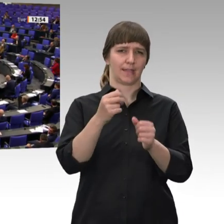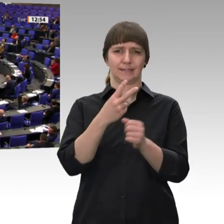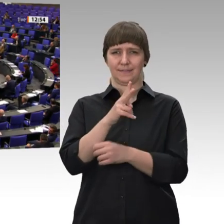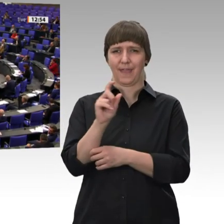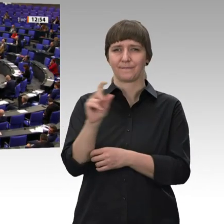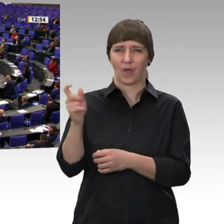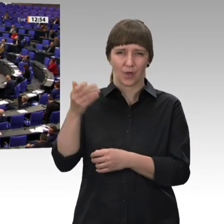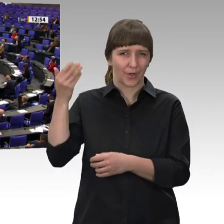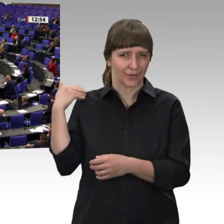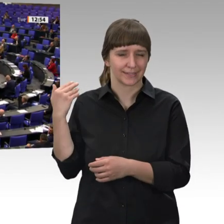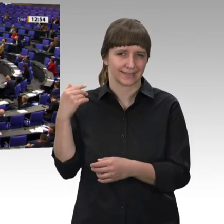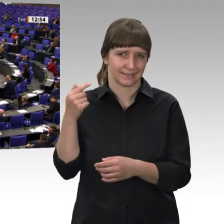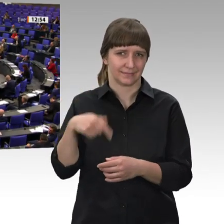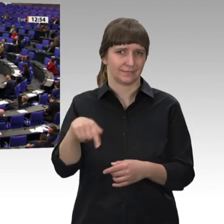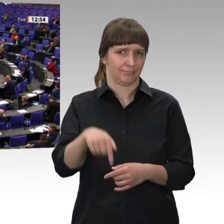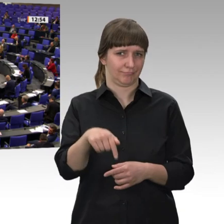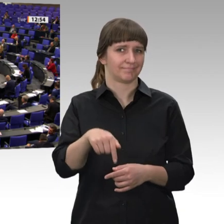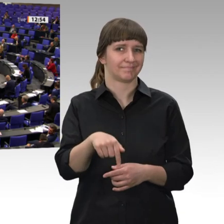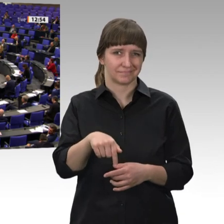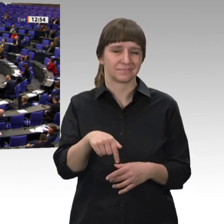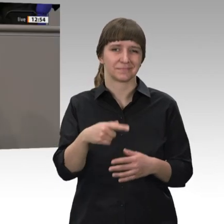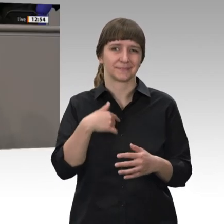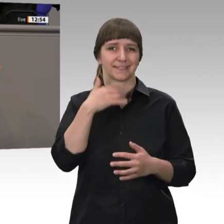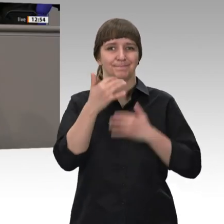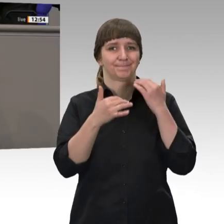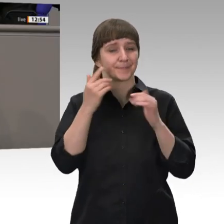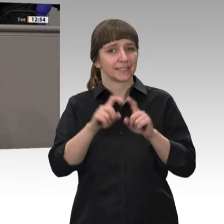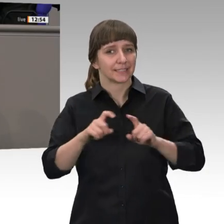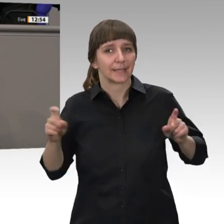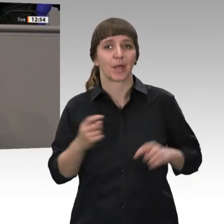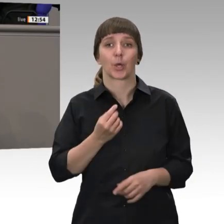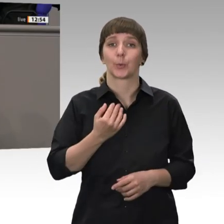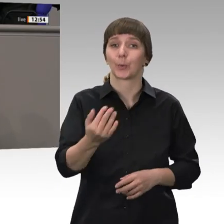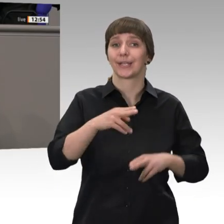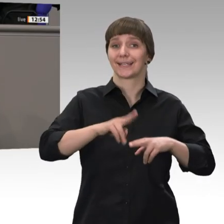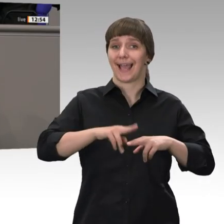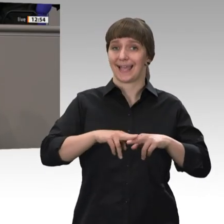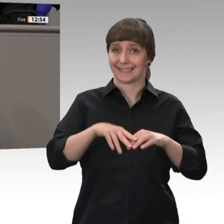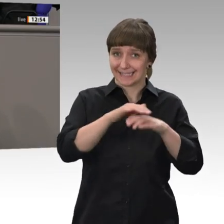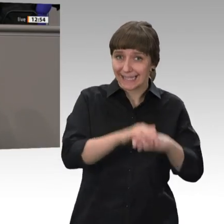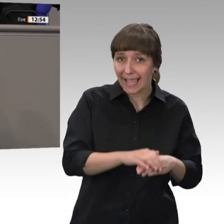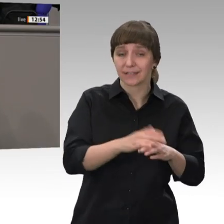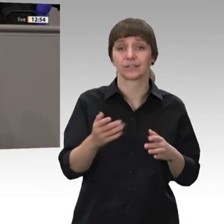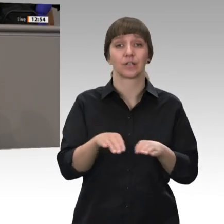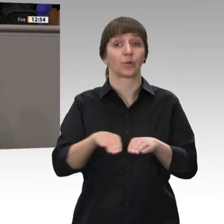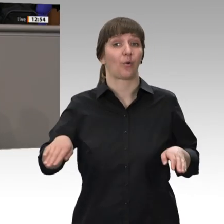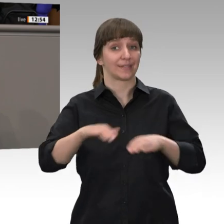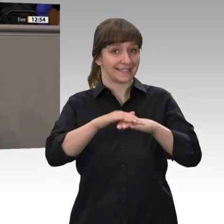über das Thema grüne Garantierente, Mindestrente, Grundrente gesprochen habe, hatte ich ja